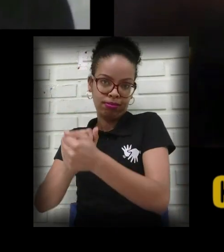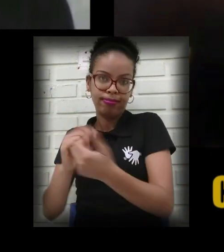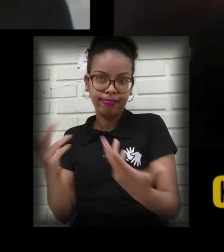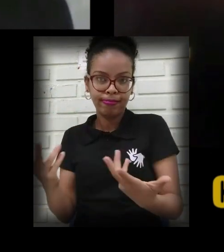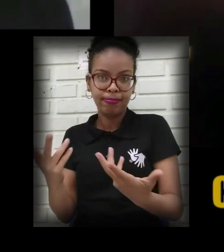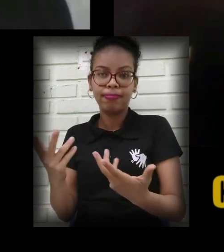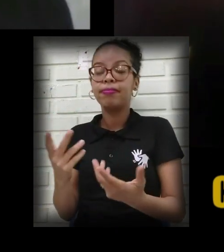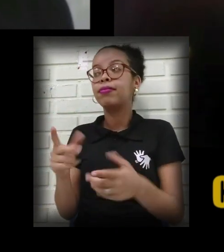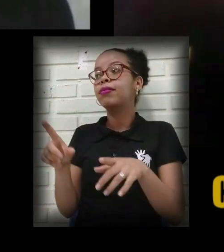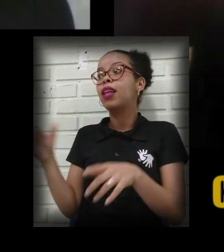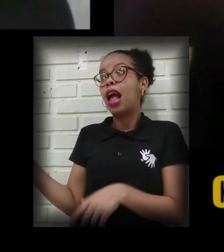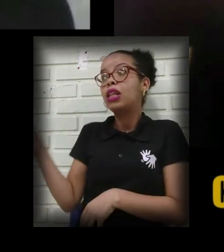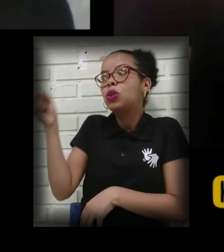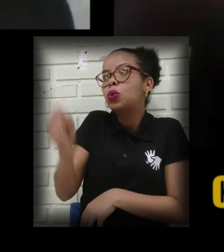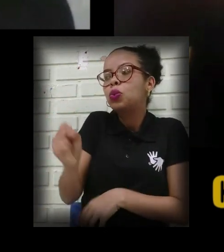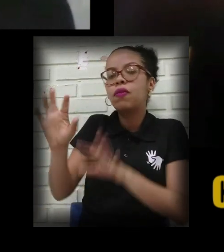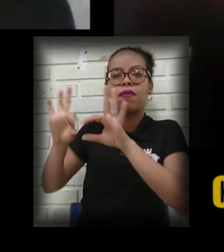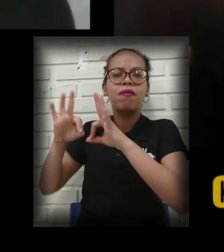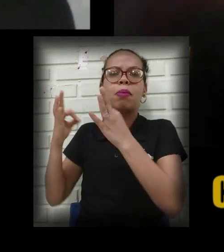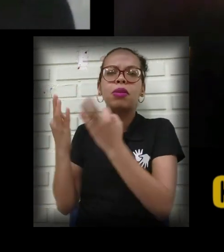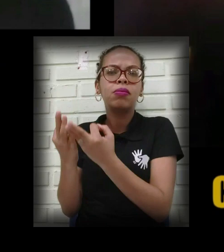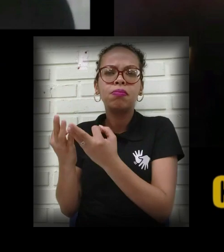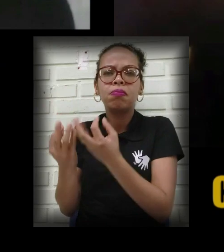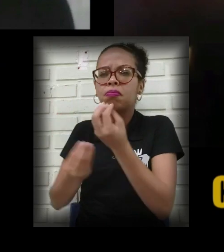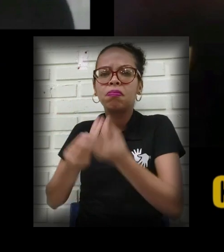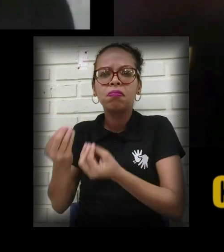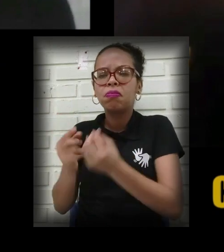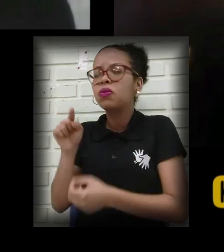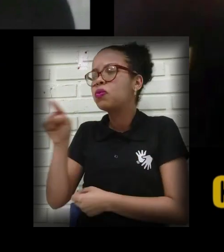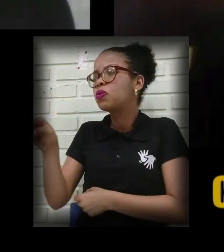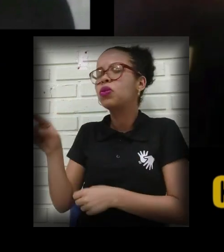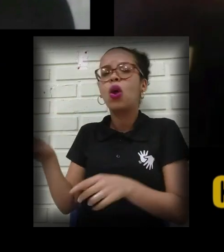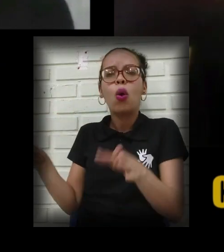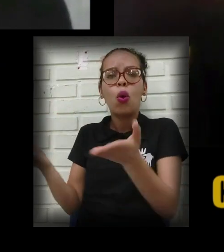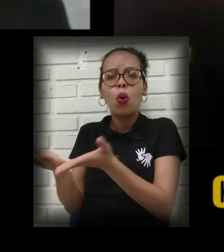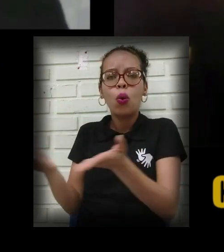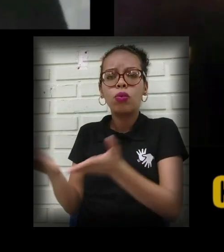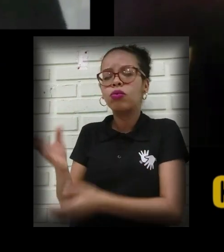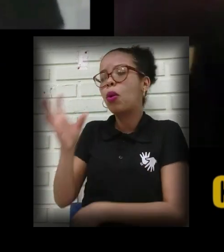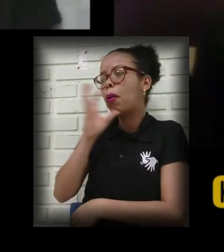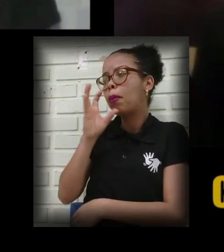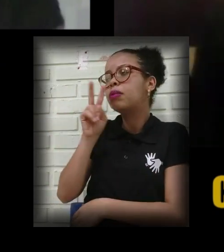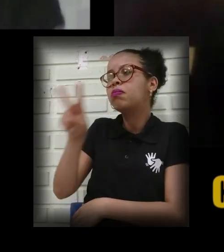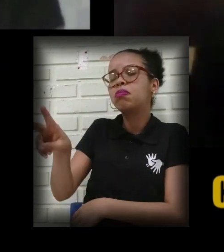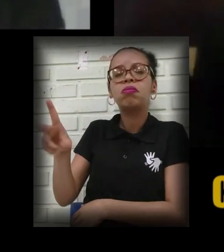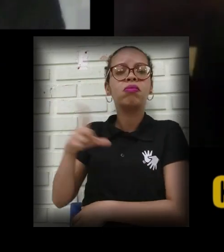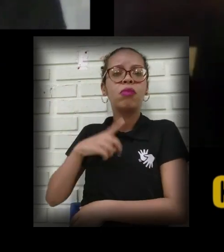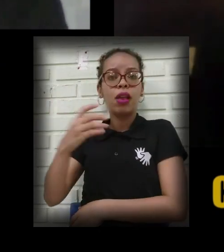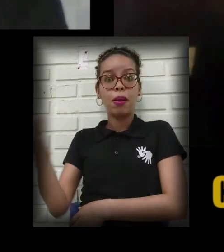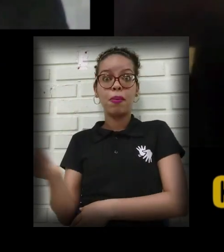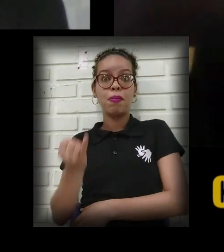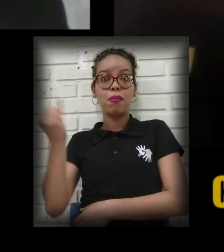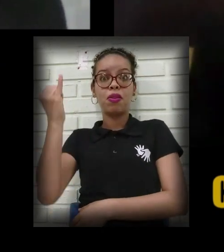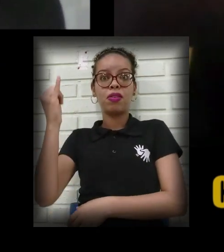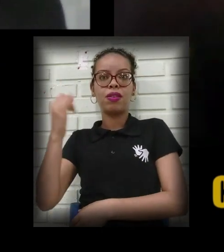A atuação da família. Como é que hoje você observa da importância dos pais estarem